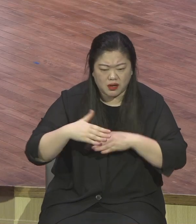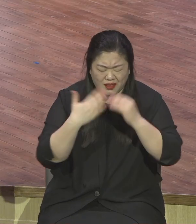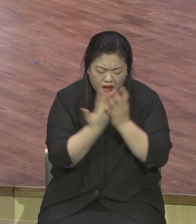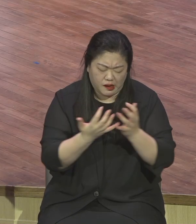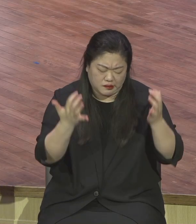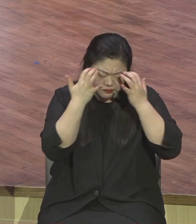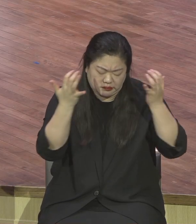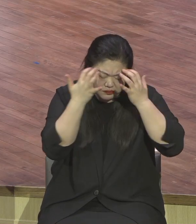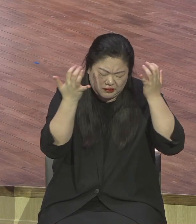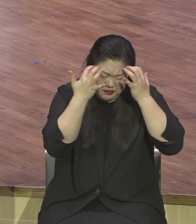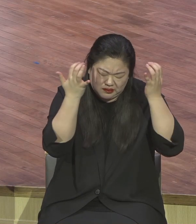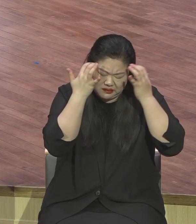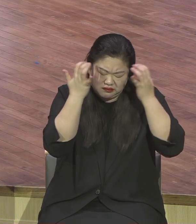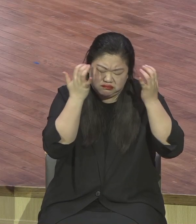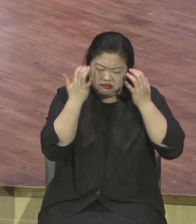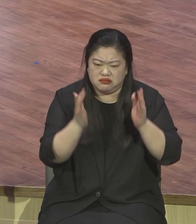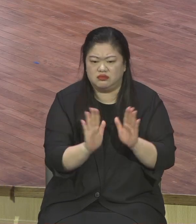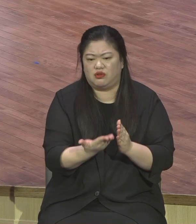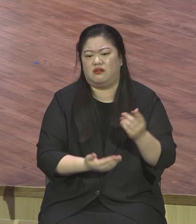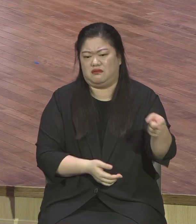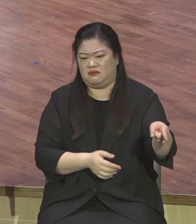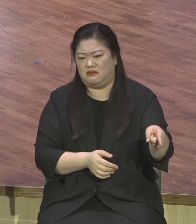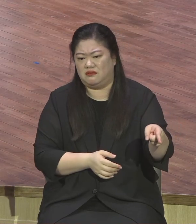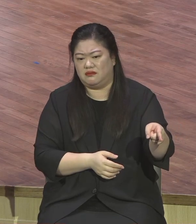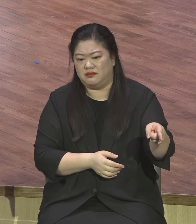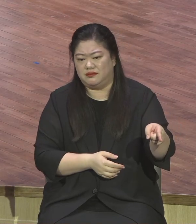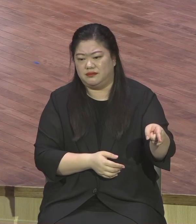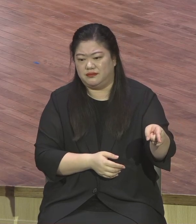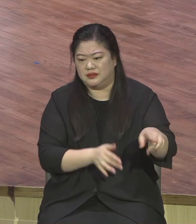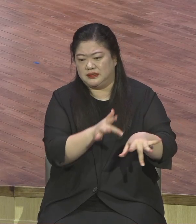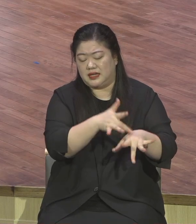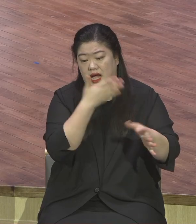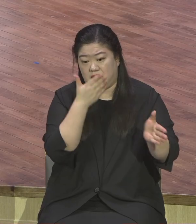당하면서 그렇게 살면서 후손들까지